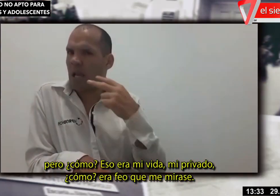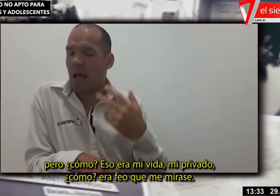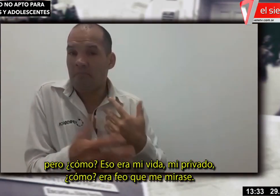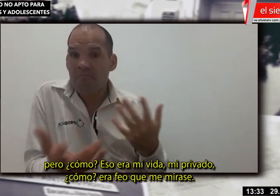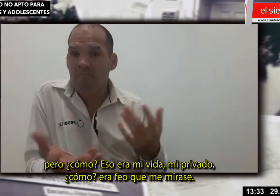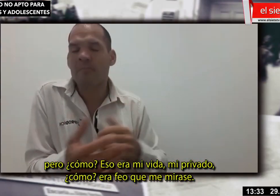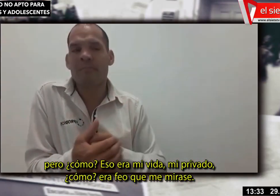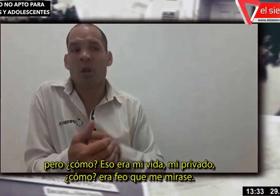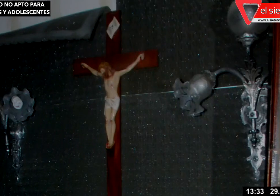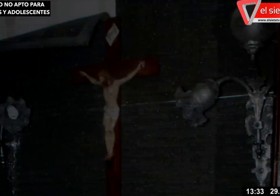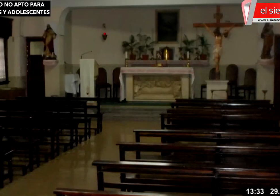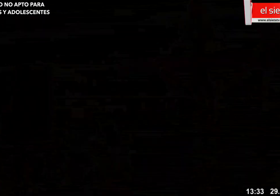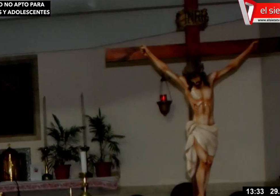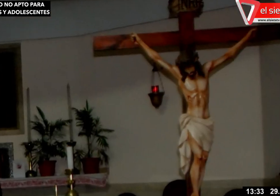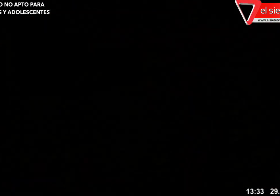feo que me mirase.